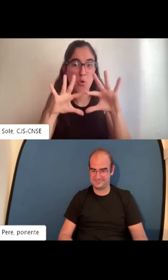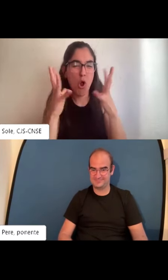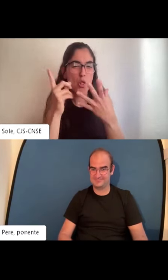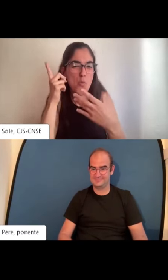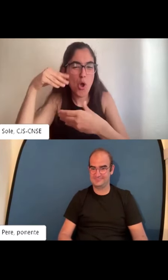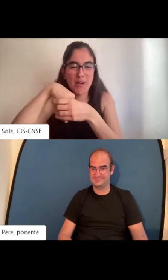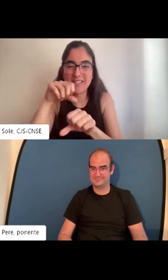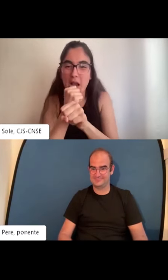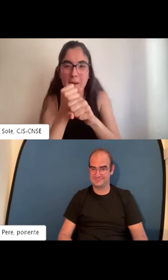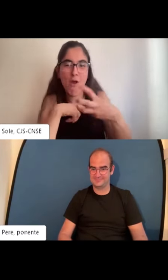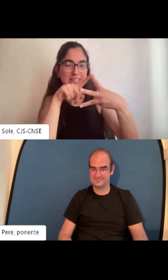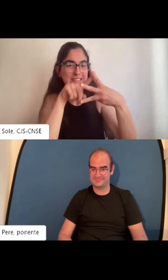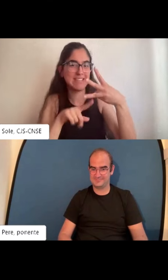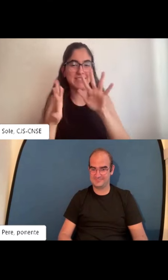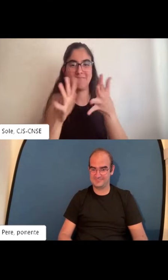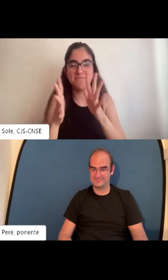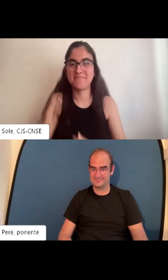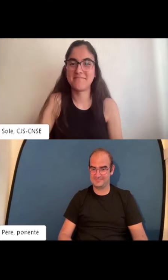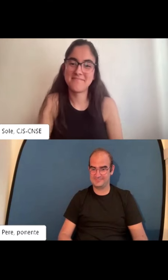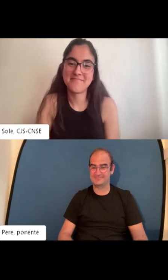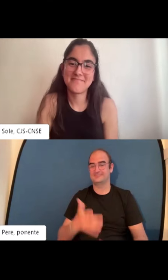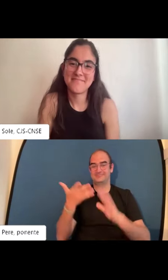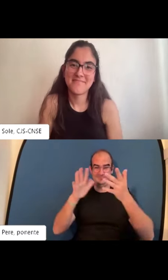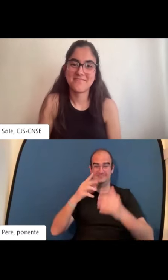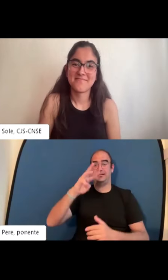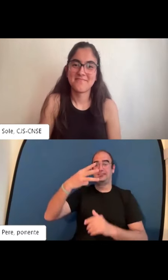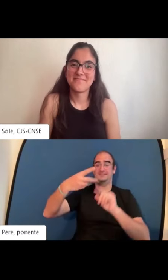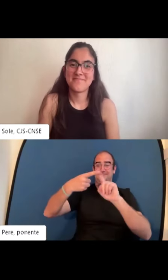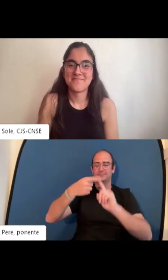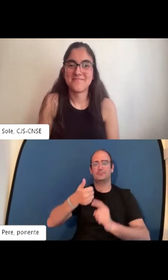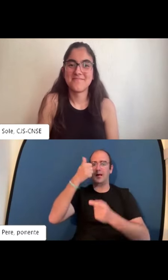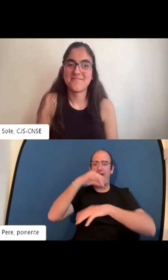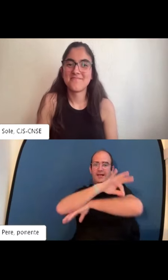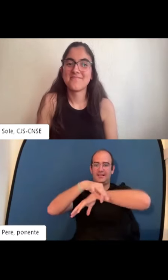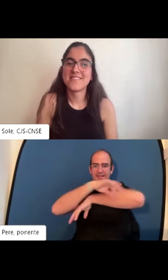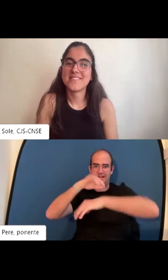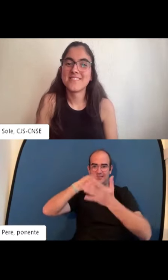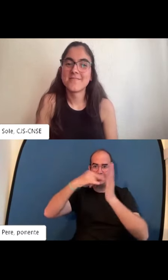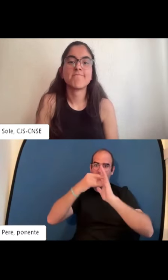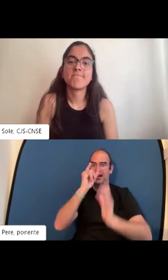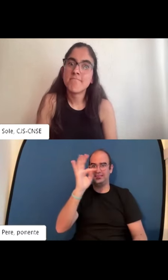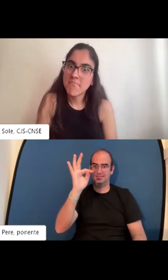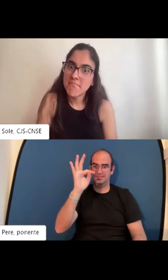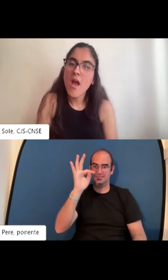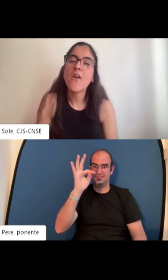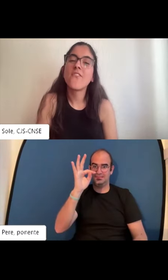en camareros... ¿Me suena algo del World Mobile Congress, algo así? ¿Puede ser?